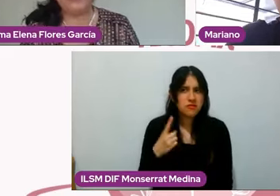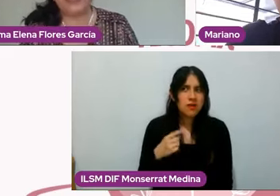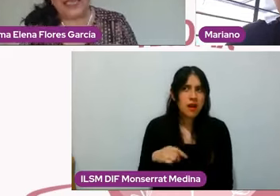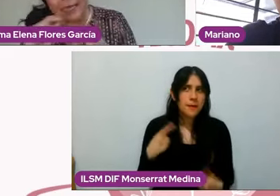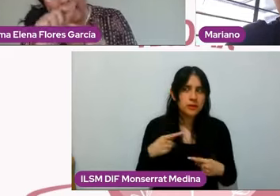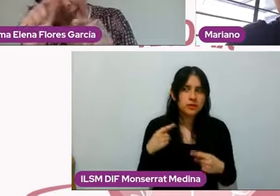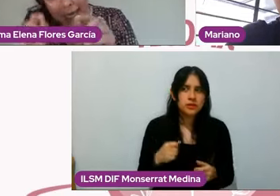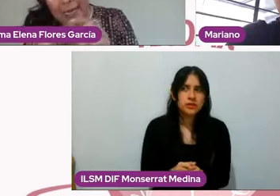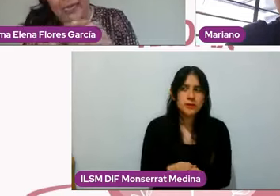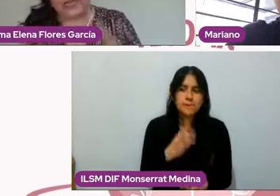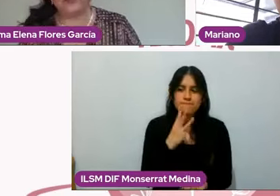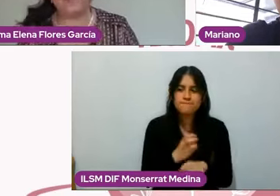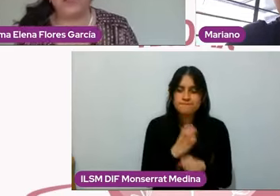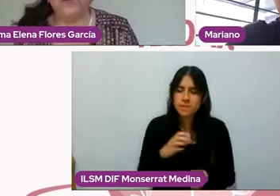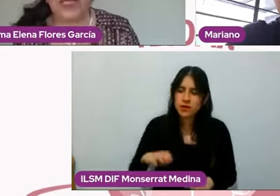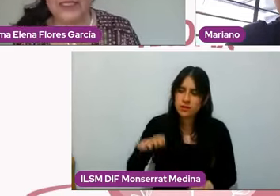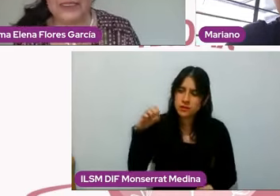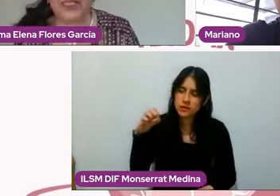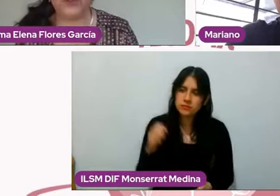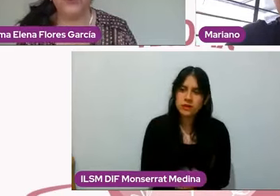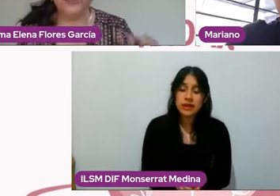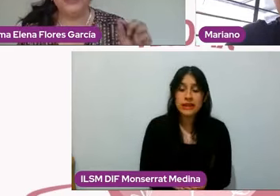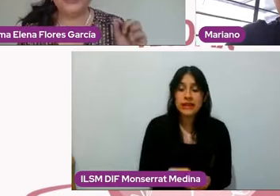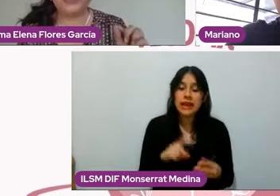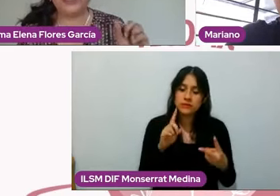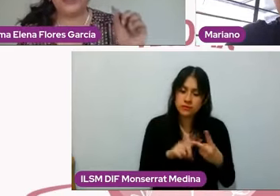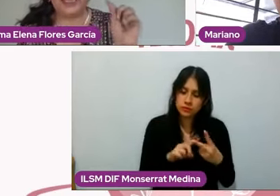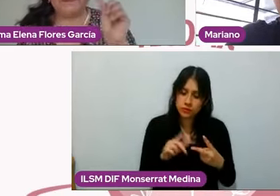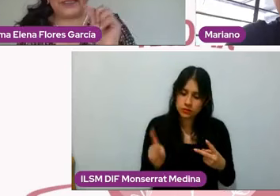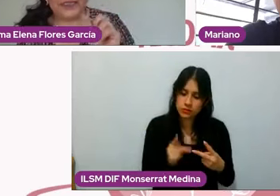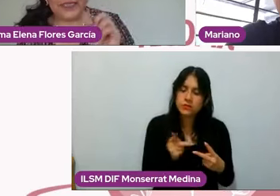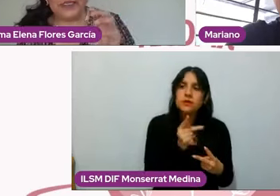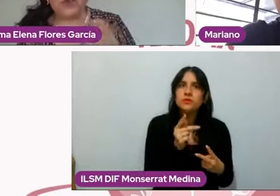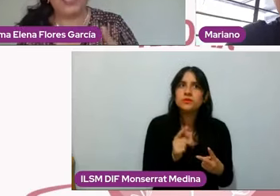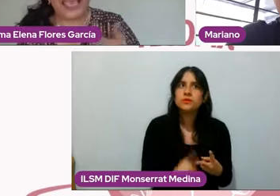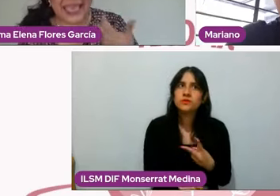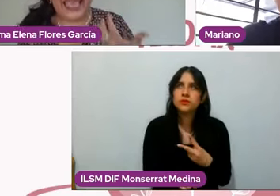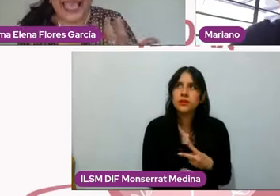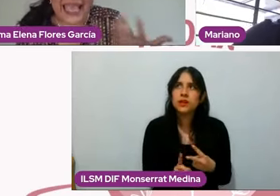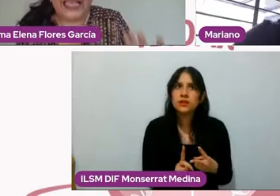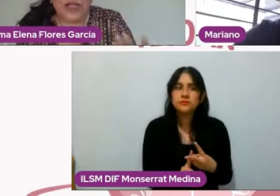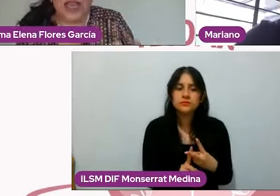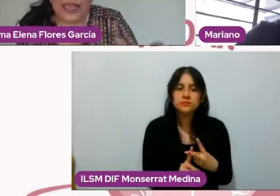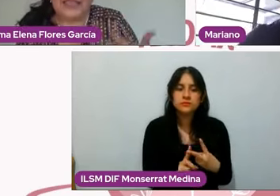y su pregunta diciendo que a partir de esto